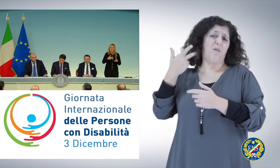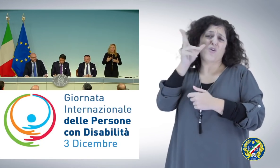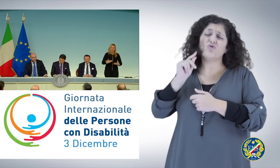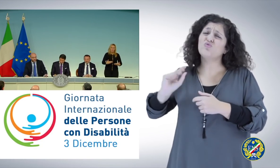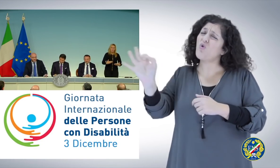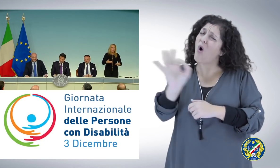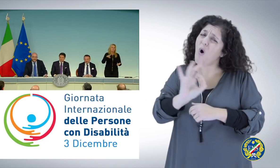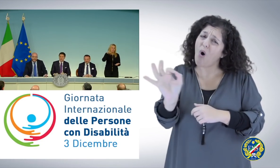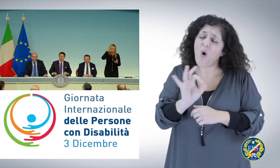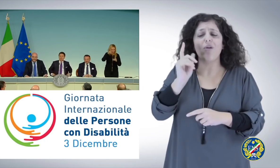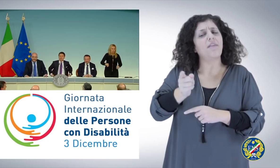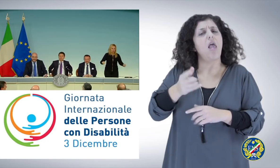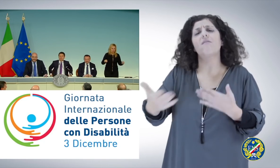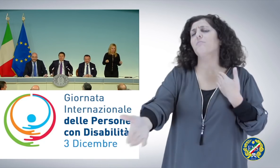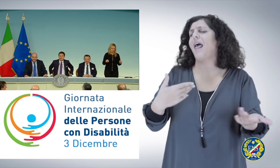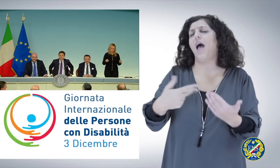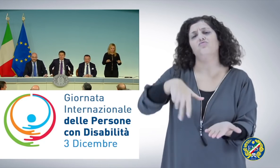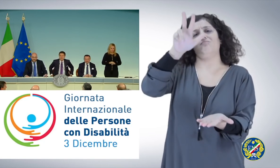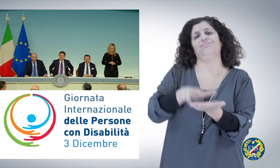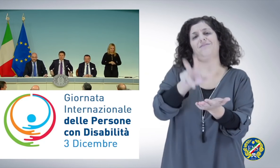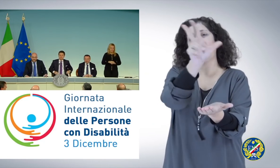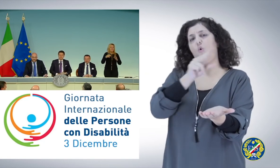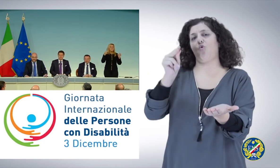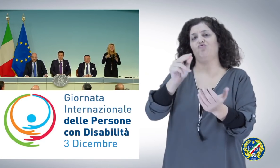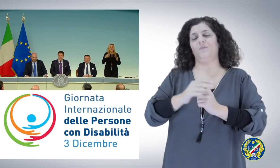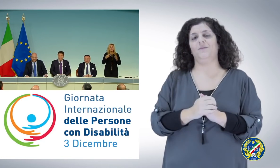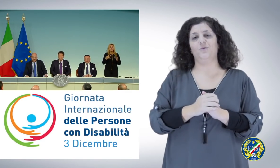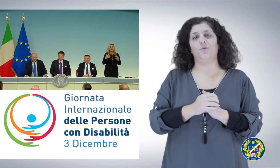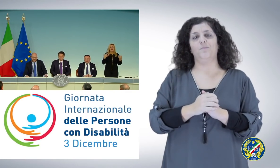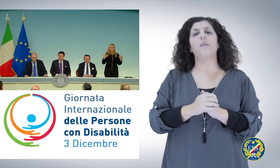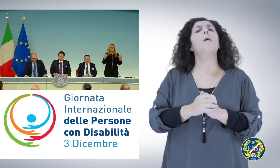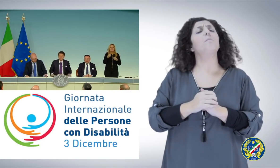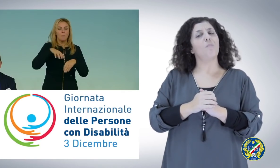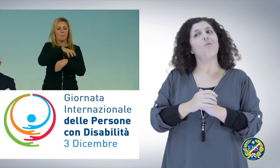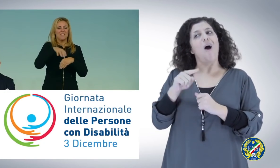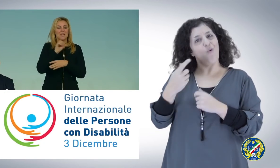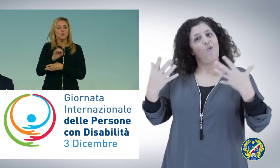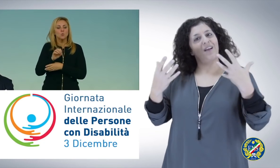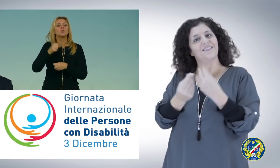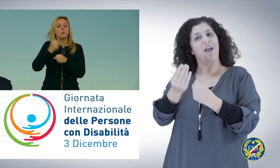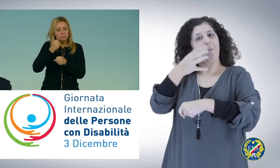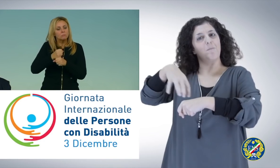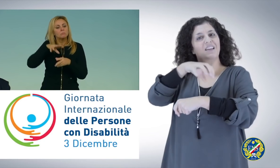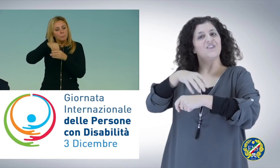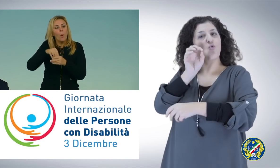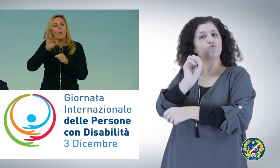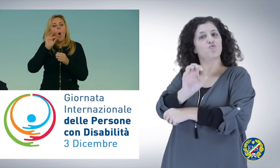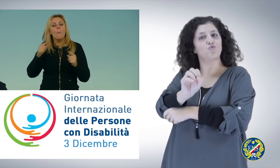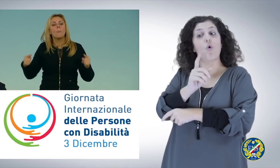riconosciuta e sempre con il Ministero dell'Istruzione stiamo avviando un protocollo che probabilmente verrà